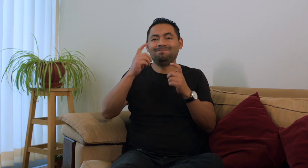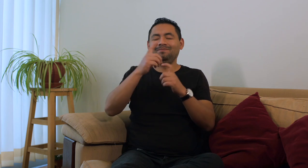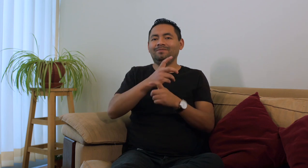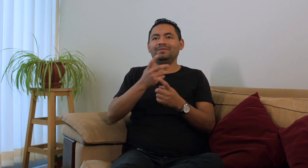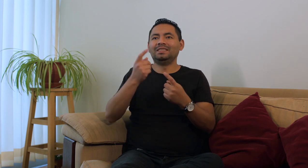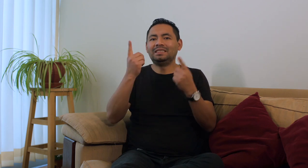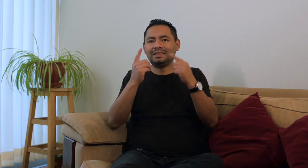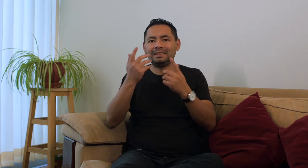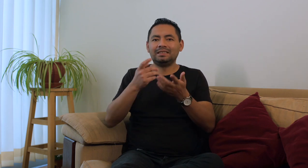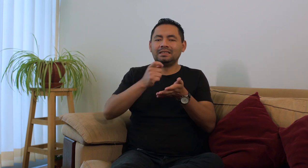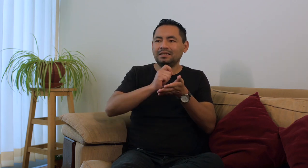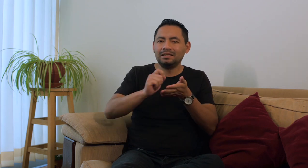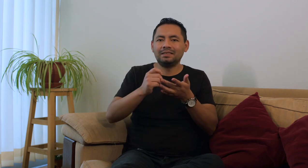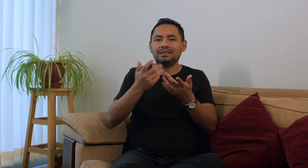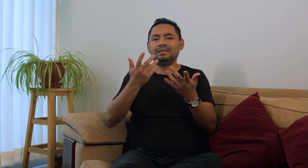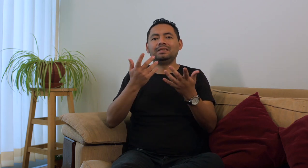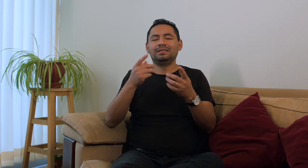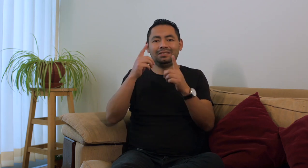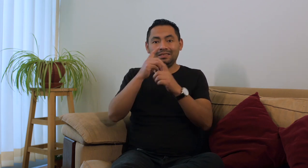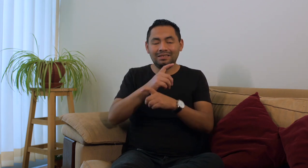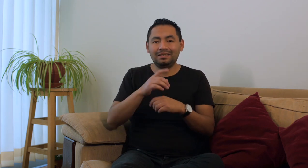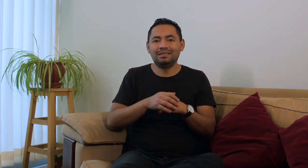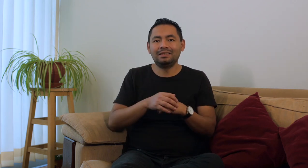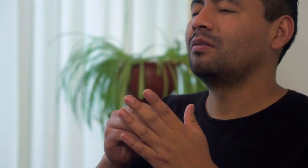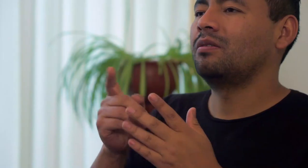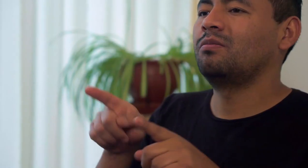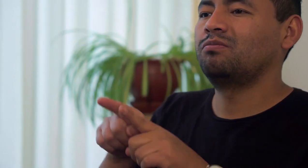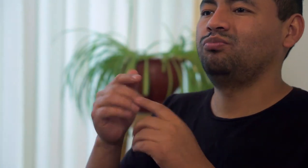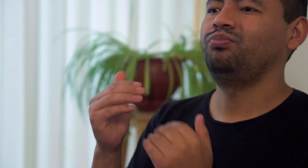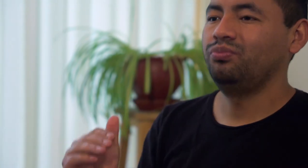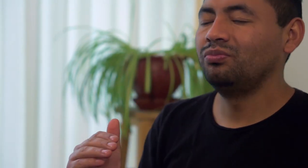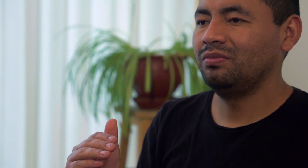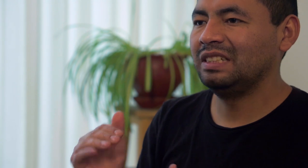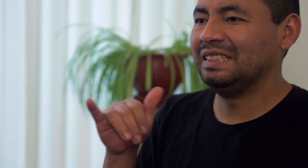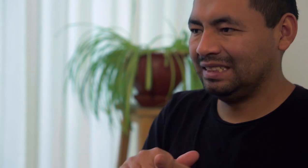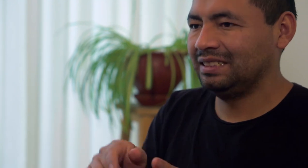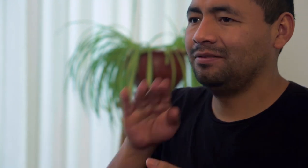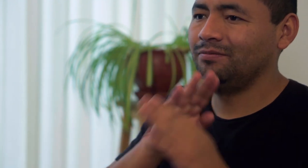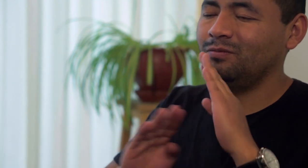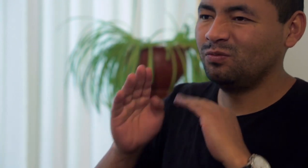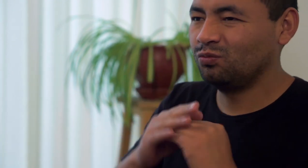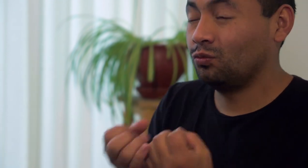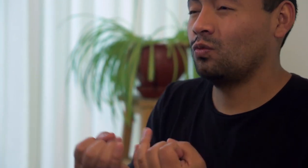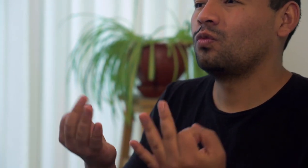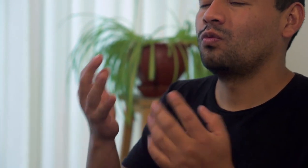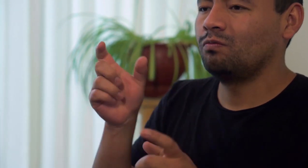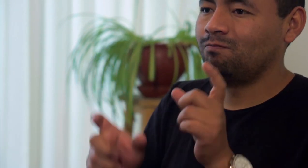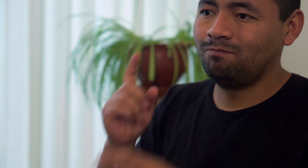expresar todos sus sentimientos, sus ideas. Se limita bastante su aprendizaje y es la situación que muchas personas sordas